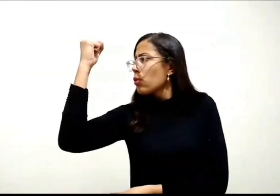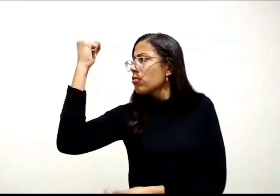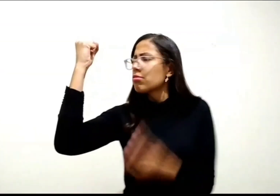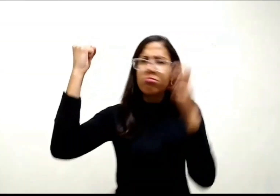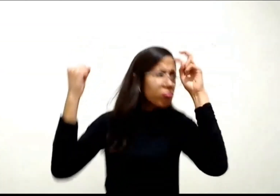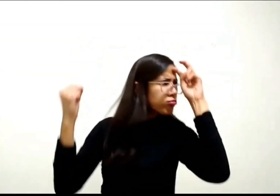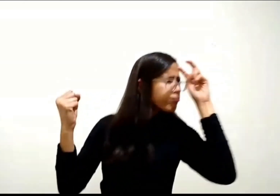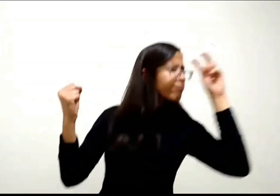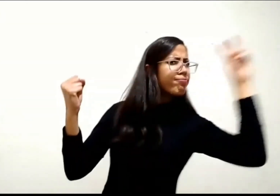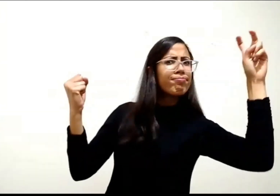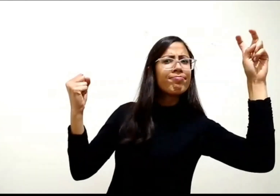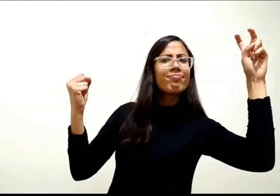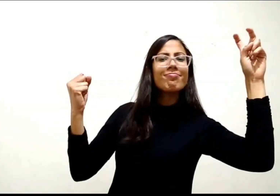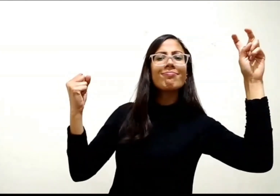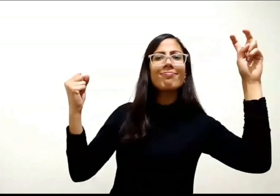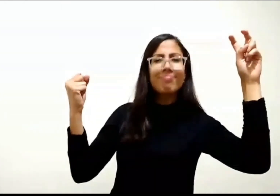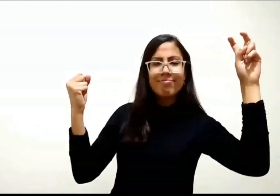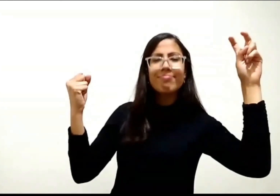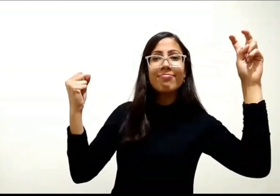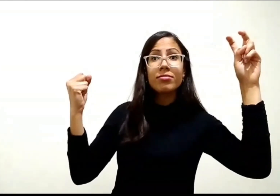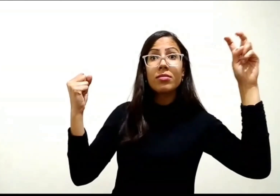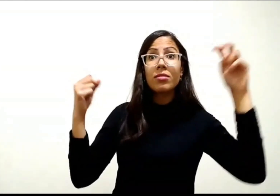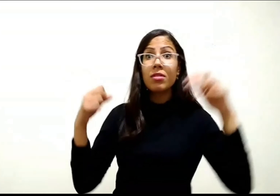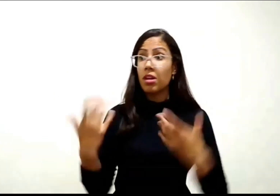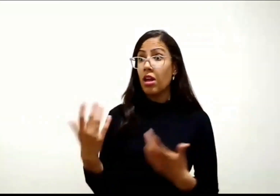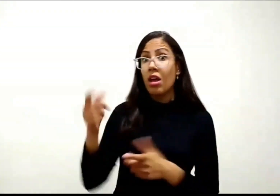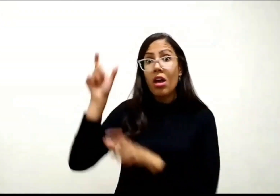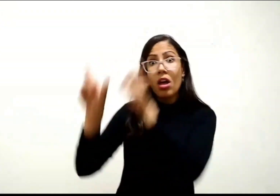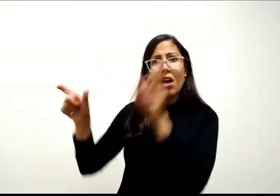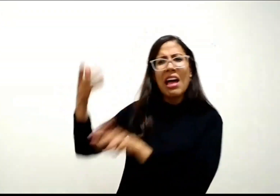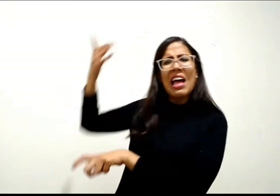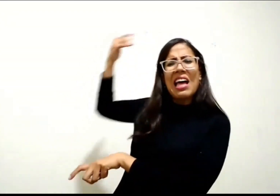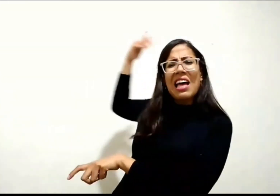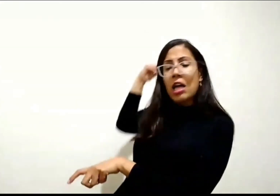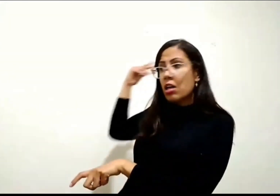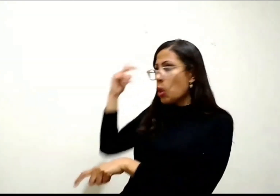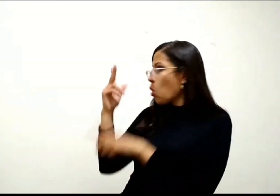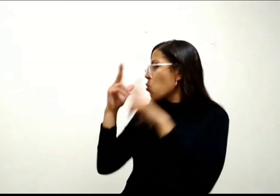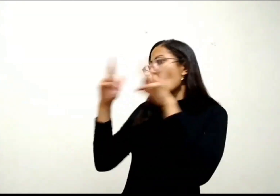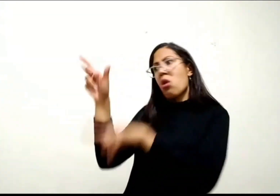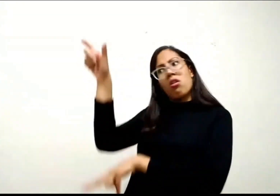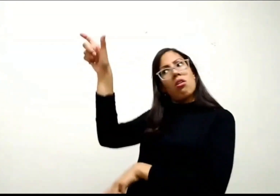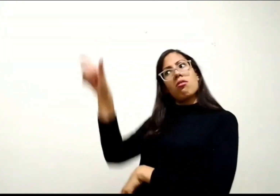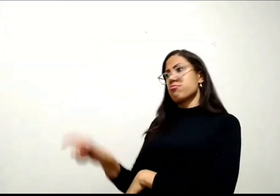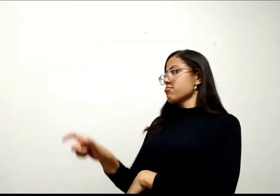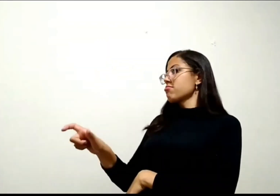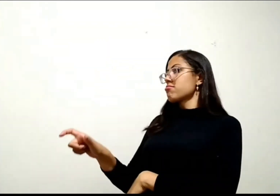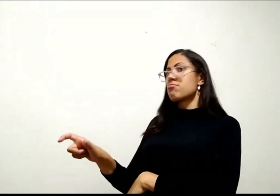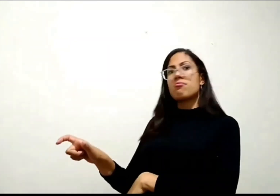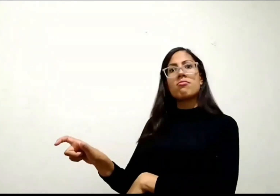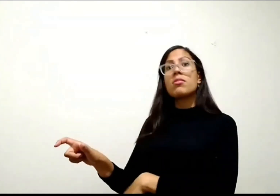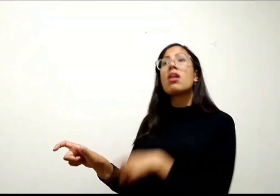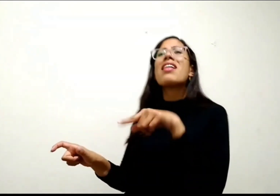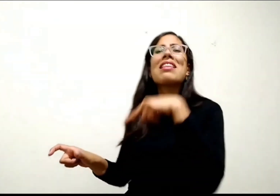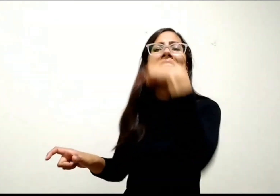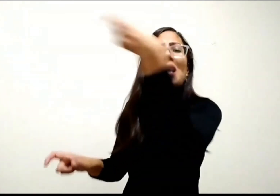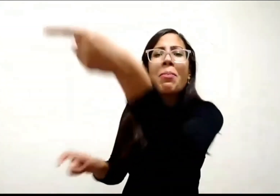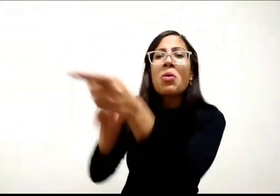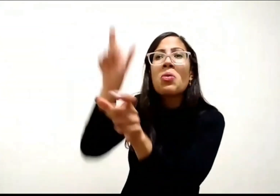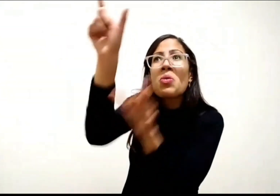inteligente. Como nunca houve outro igual antes de ti, e nem haverá